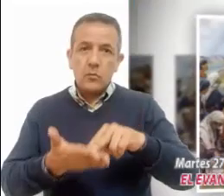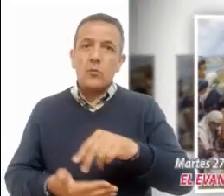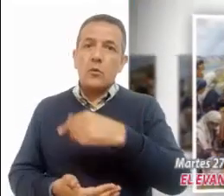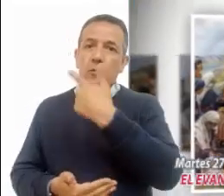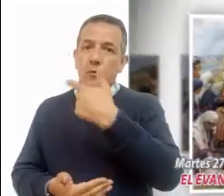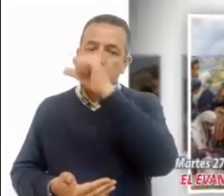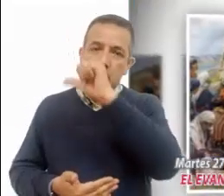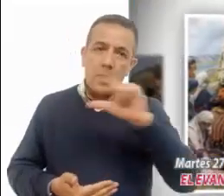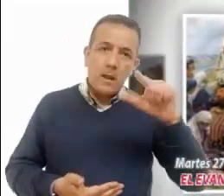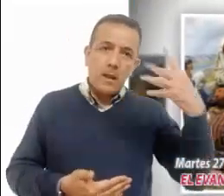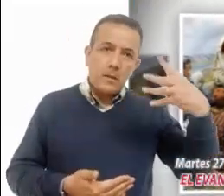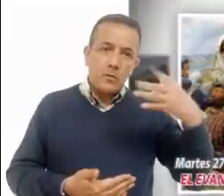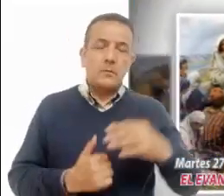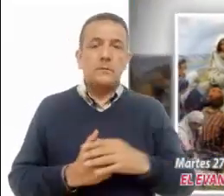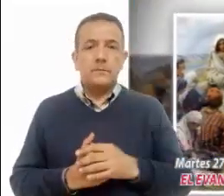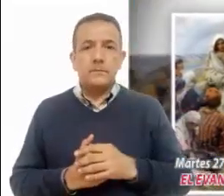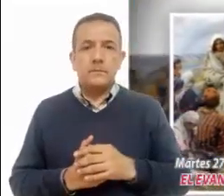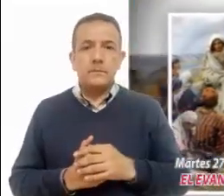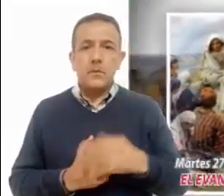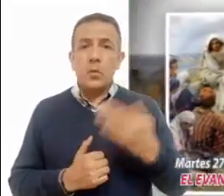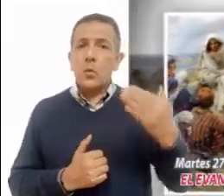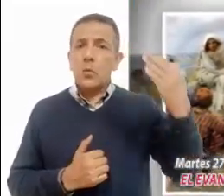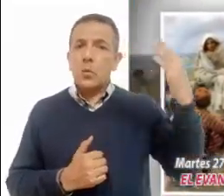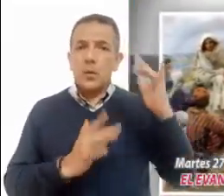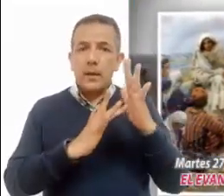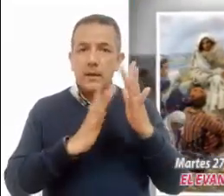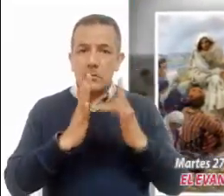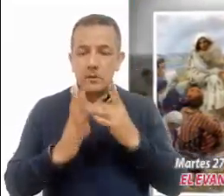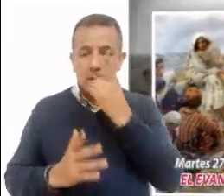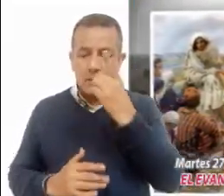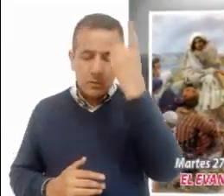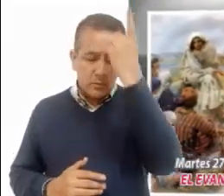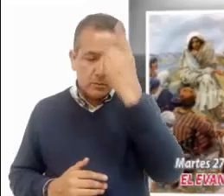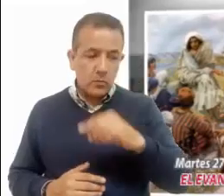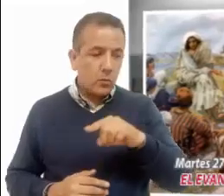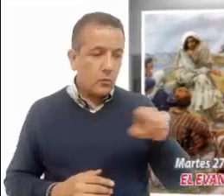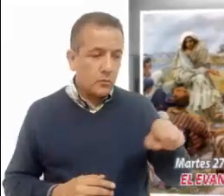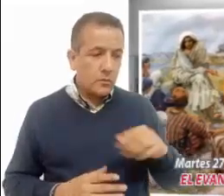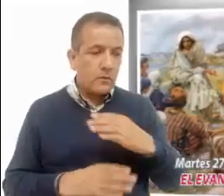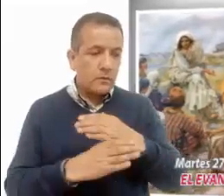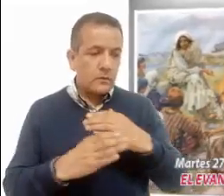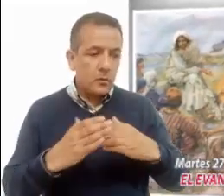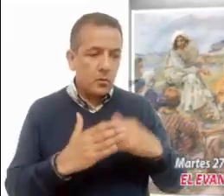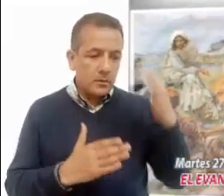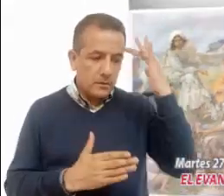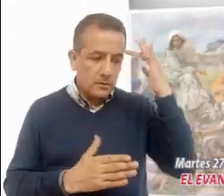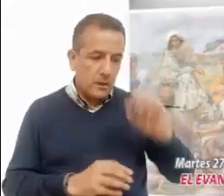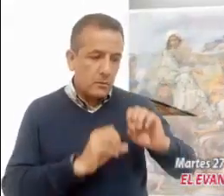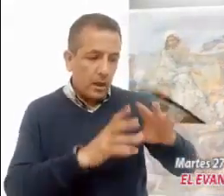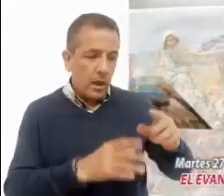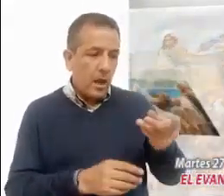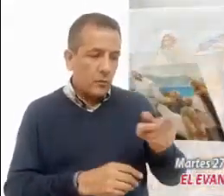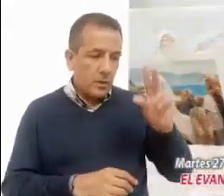dijo a sus discípulos, No den a los perros las cosas santas, ni echen sus perlas a los